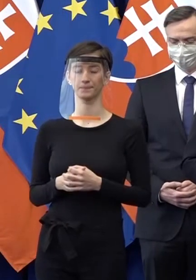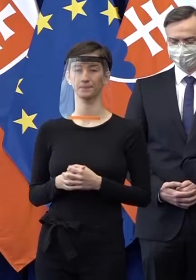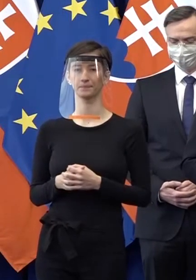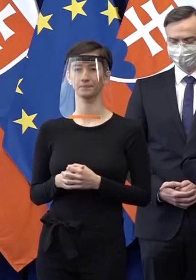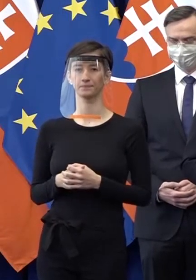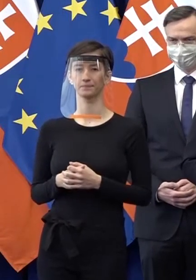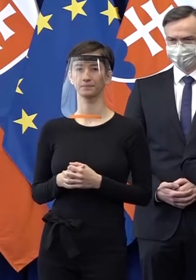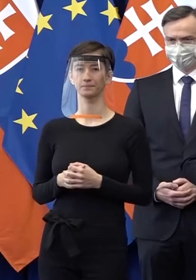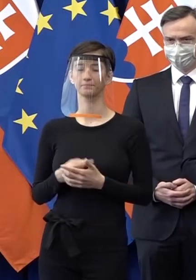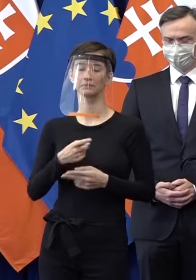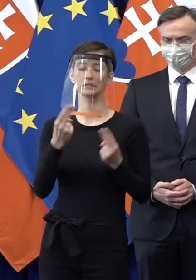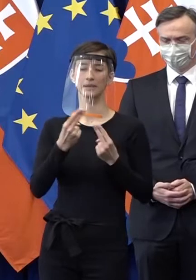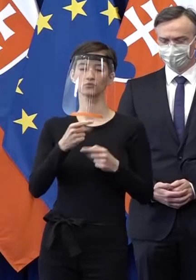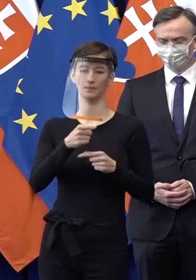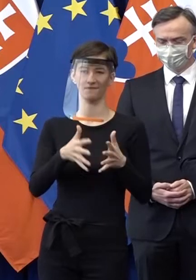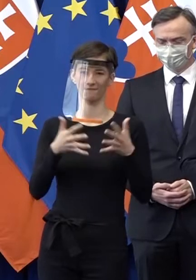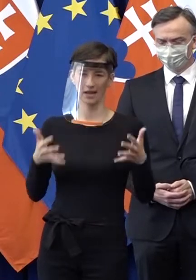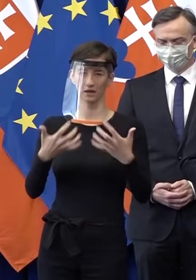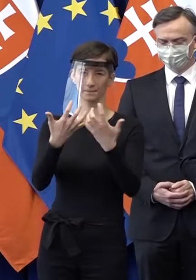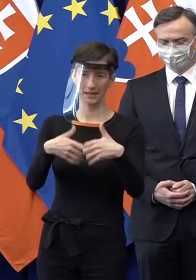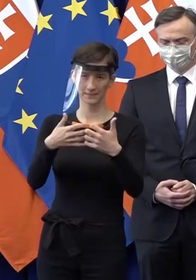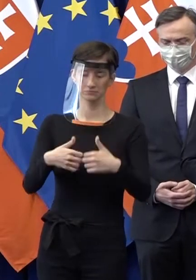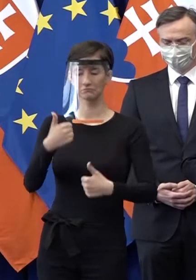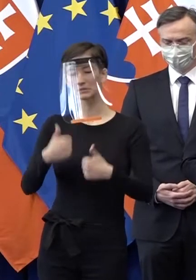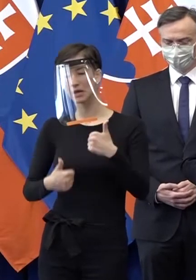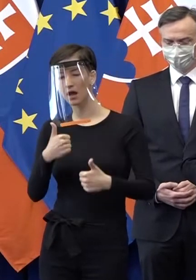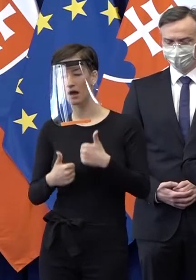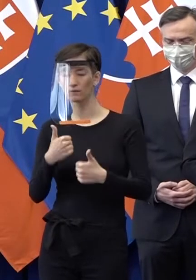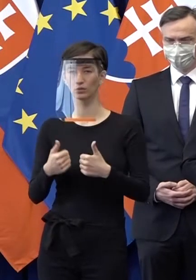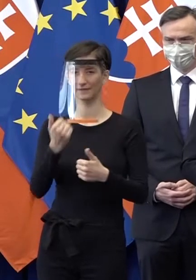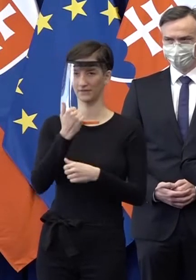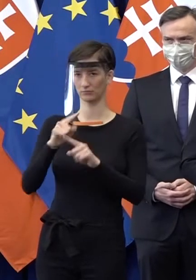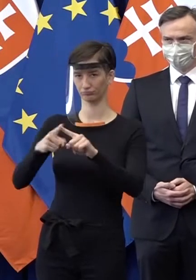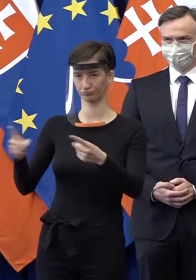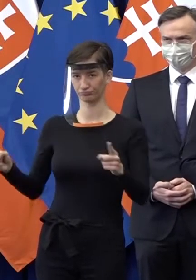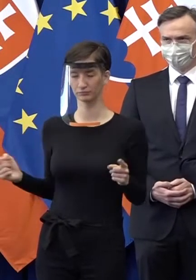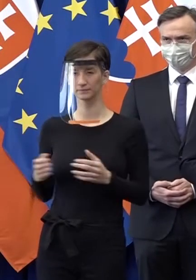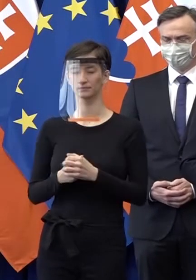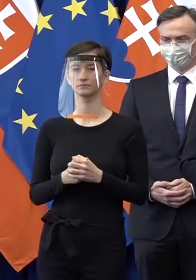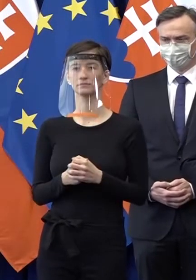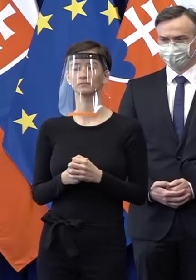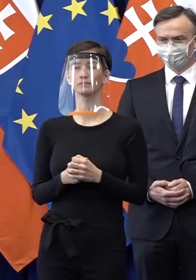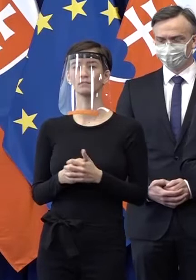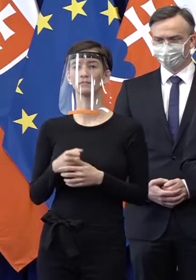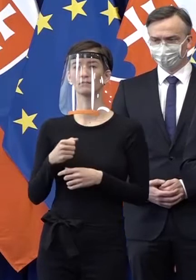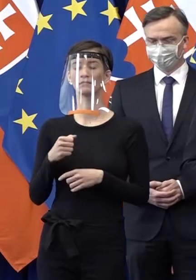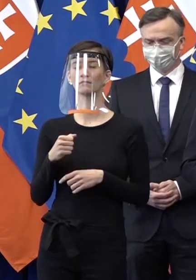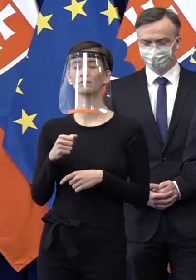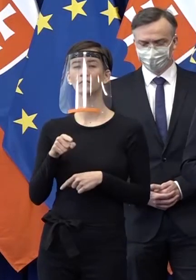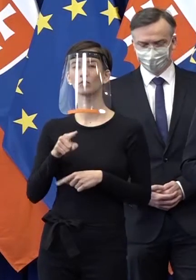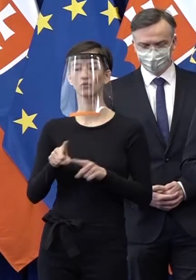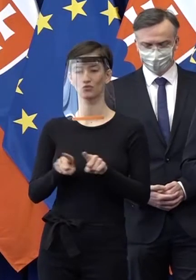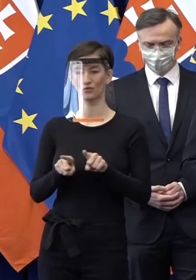priemyselných, alebo veľkých spoločností, ktoré pôsobia na Slovensku a ktoré by mali byť v korelácii